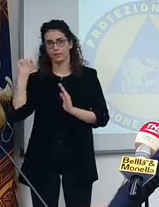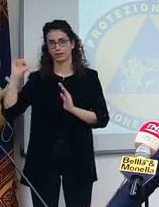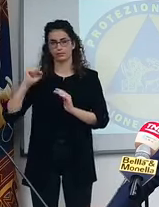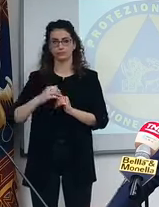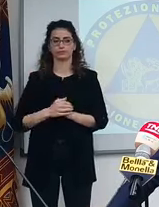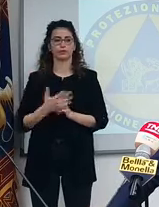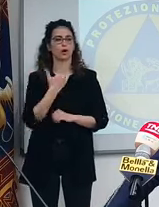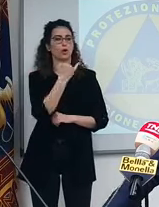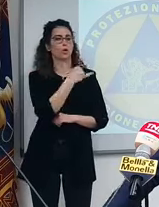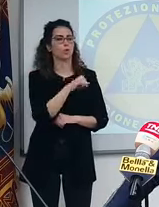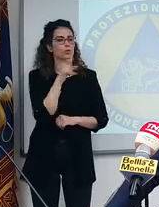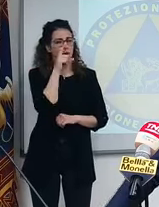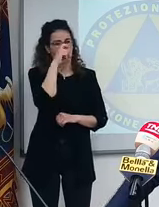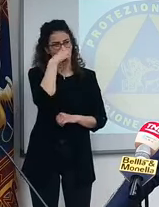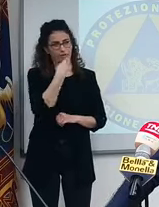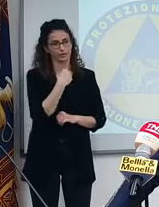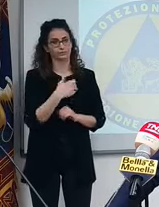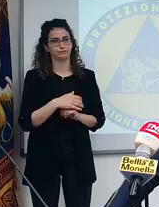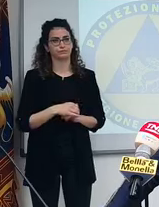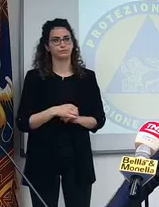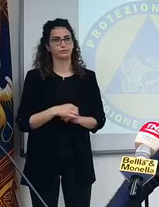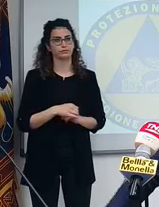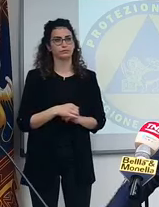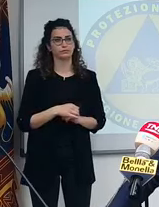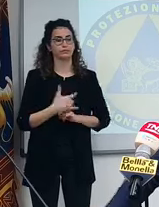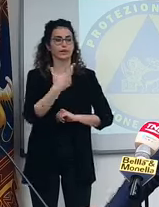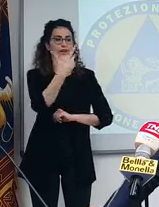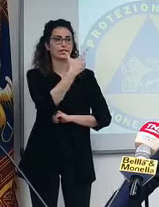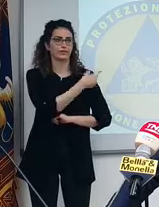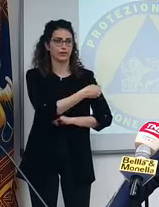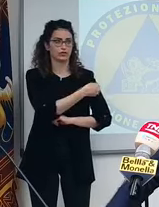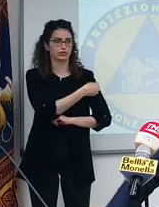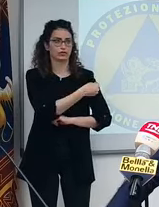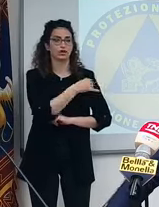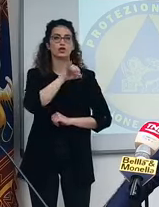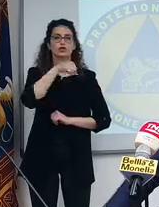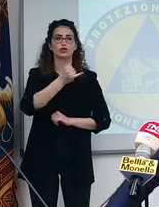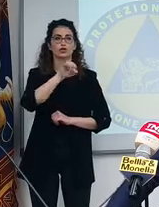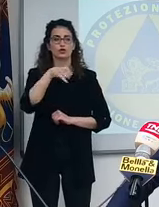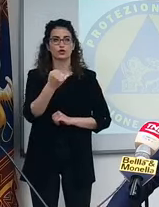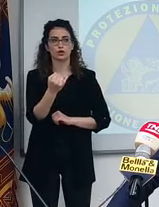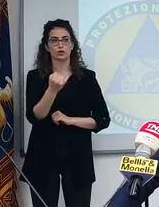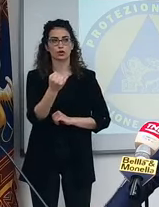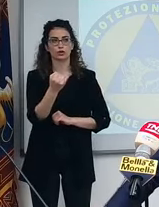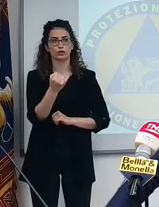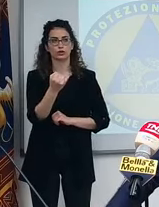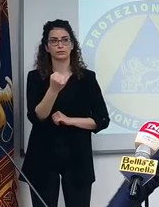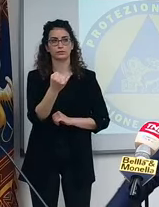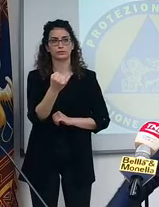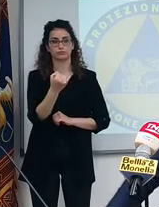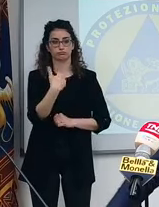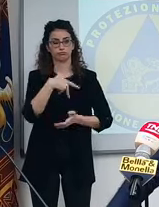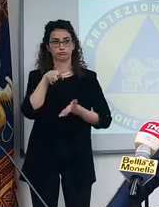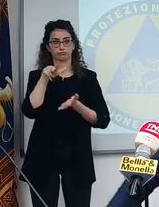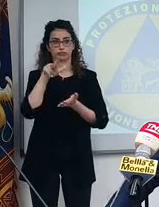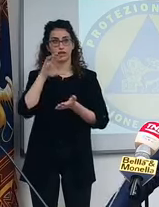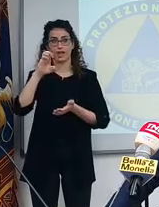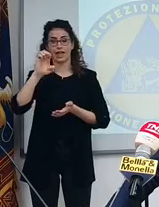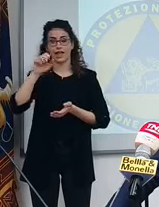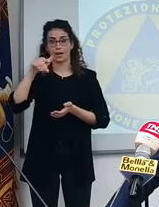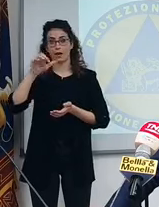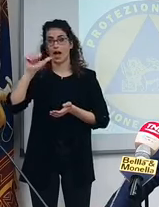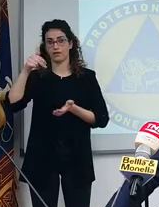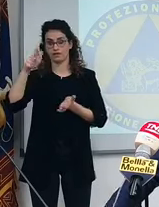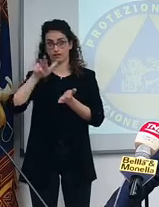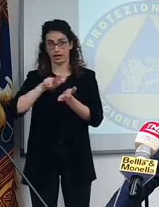Un'ultima cosa, la curiosità per quanto riguarda i vaccini. Il Johnson & Johnson che è stato approvato, Emma e